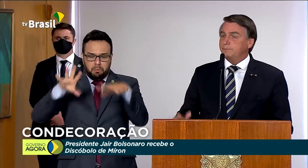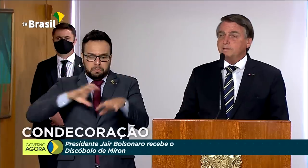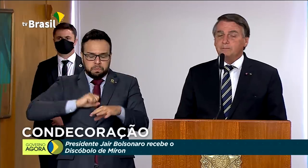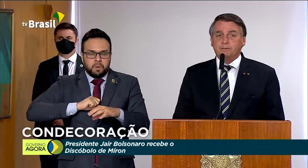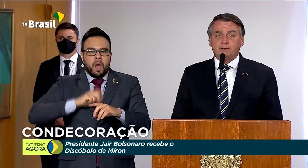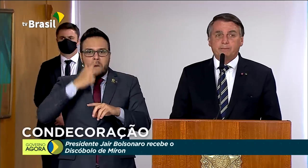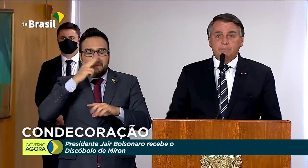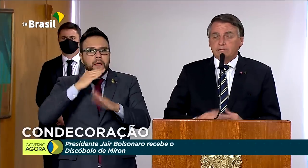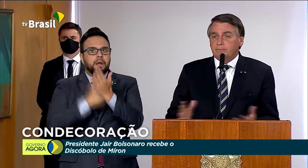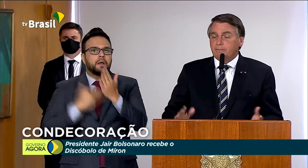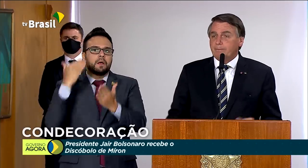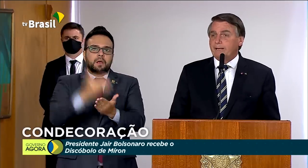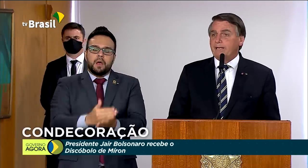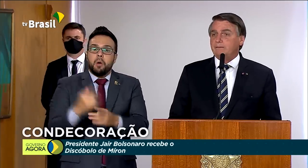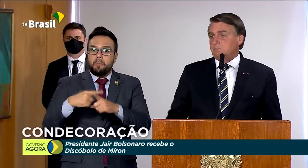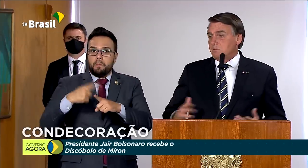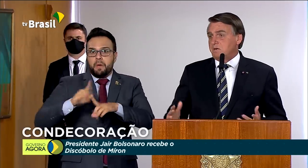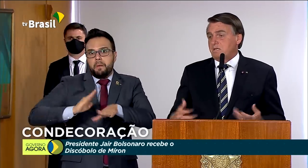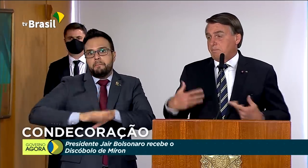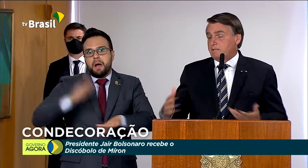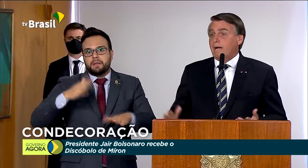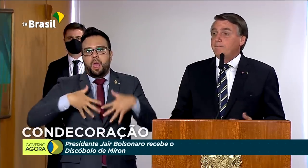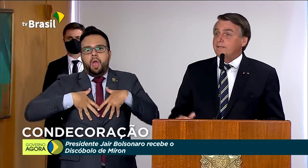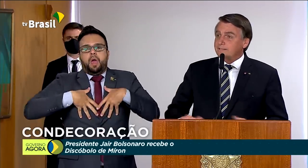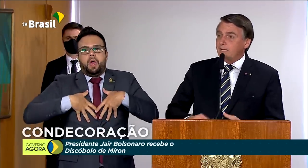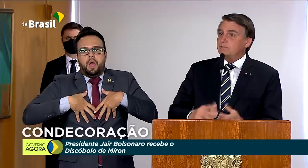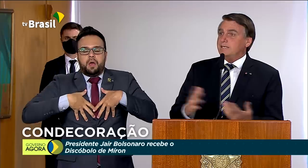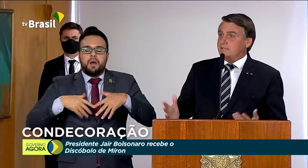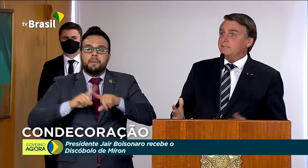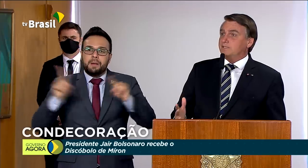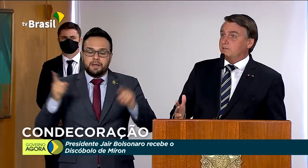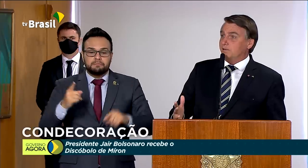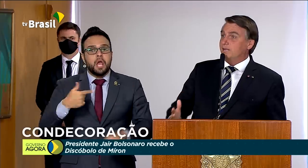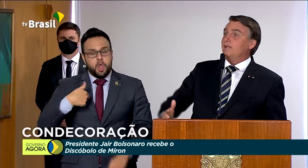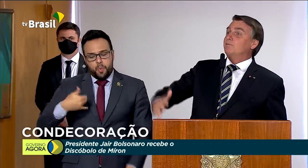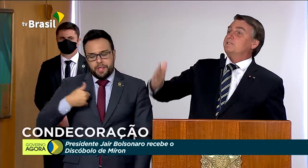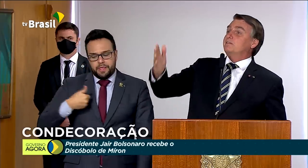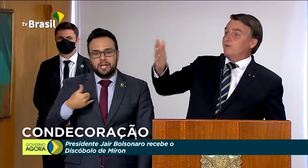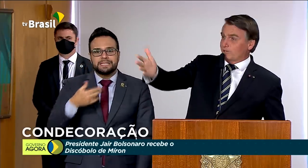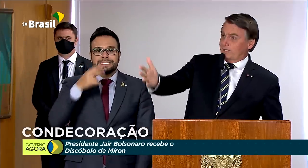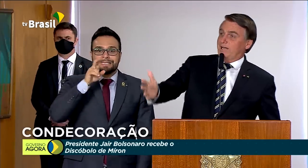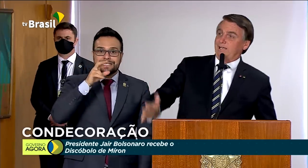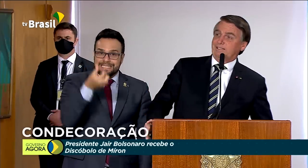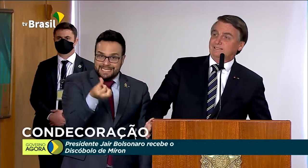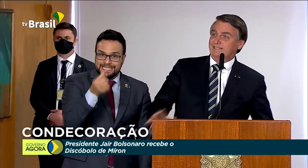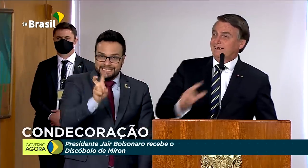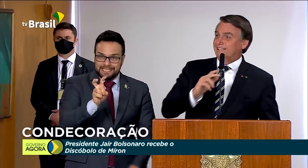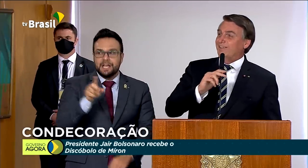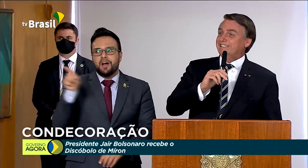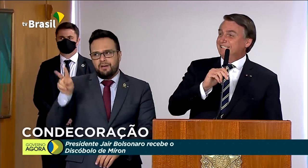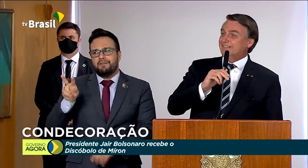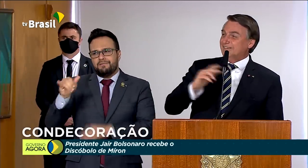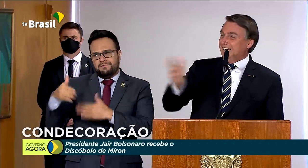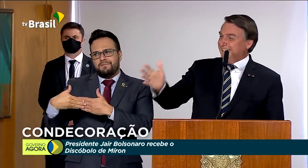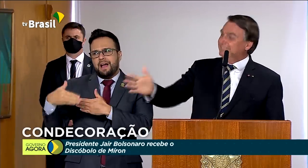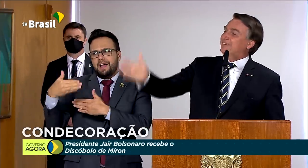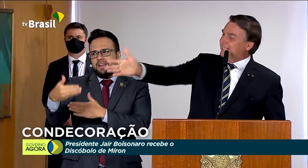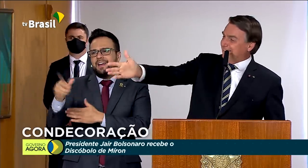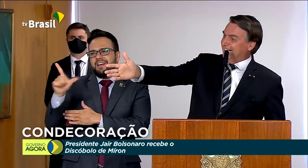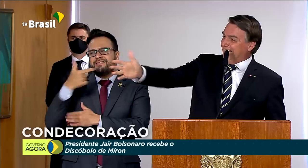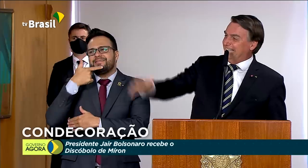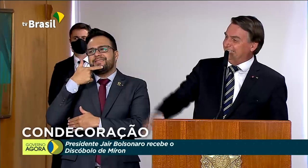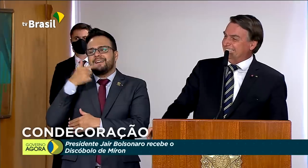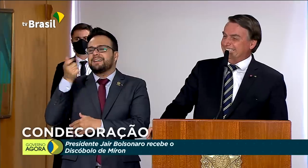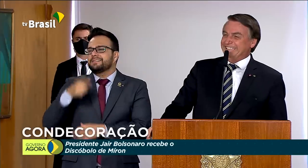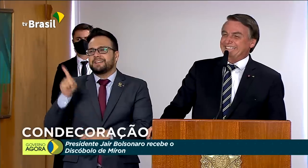e pode ter problema. O cara está bem preparado, apesar dos 65 anos, vocês vão chegar lá ainda. Não adianta ficar rindo,